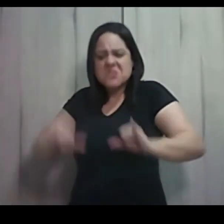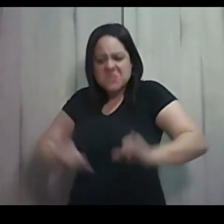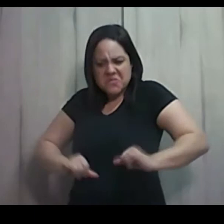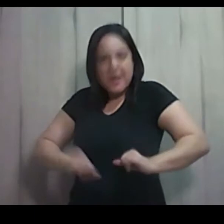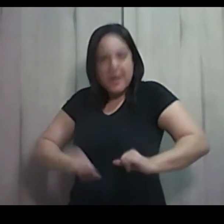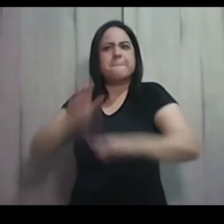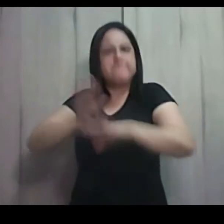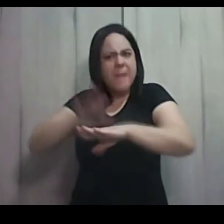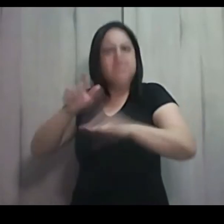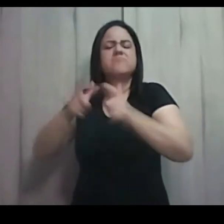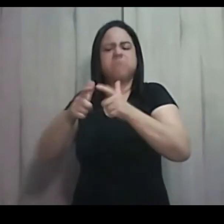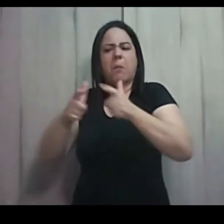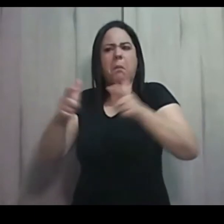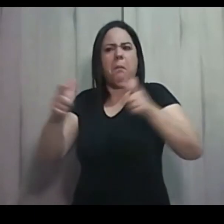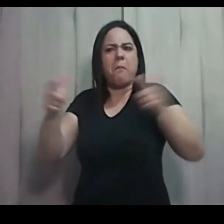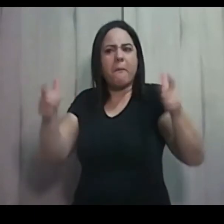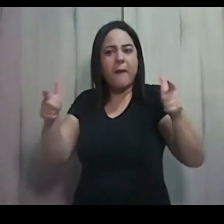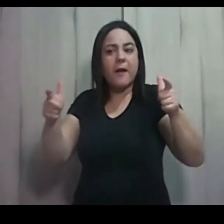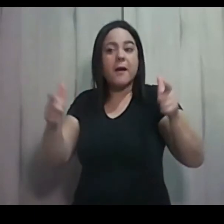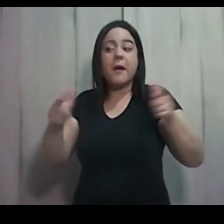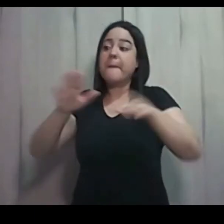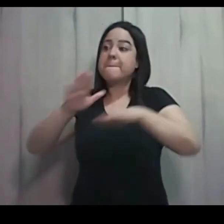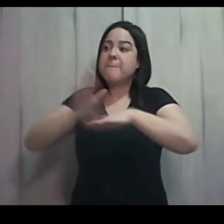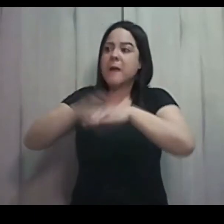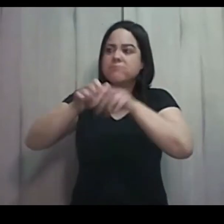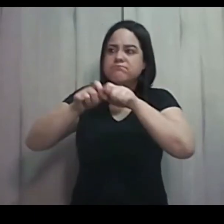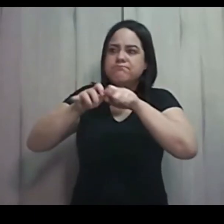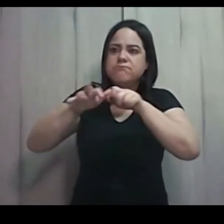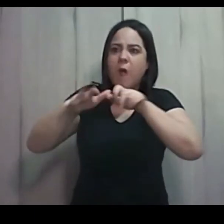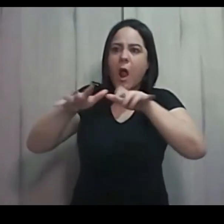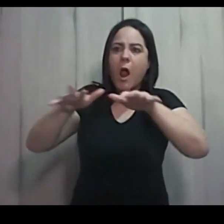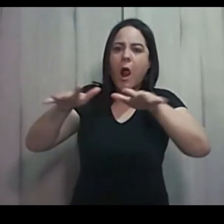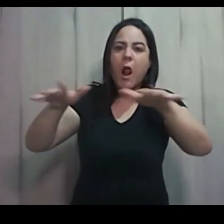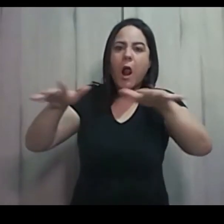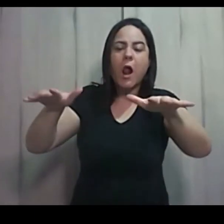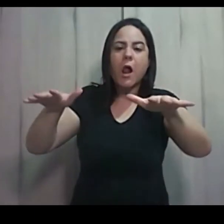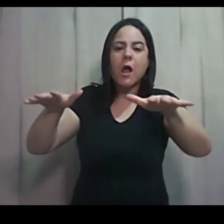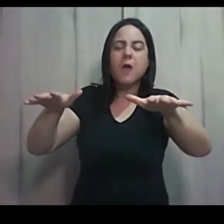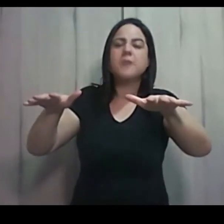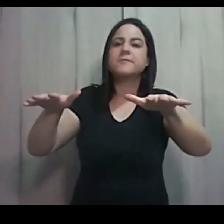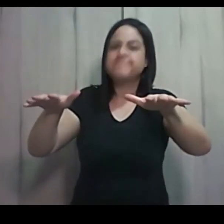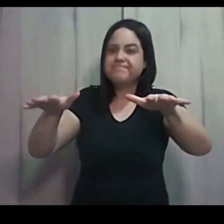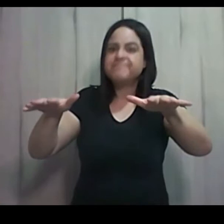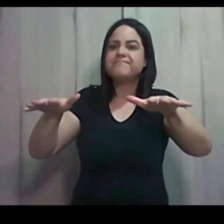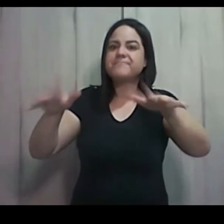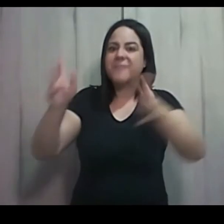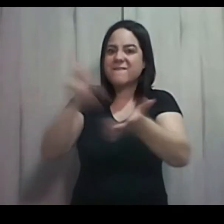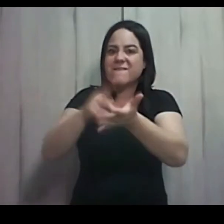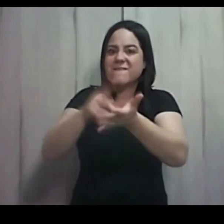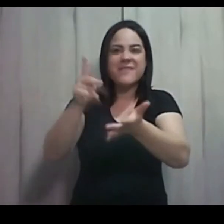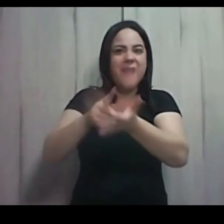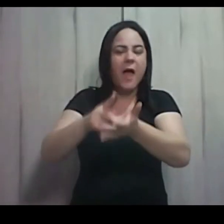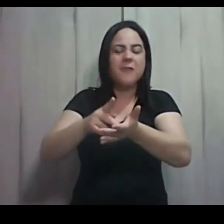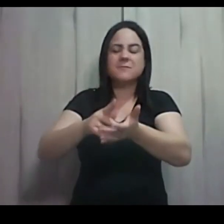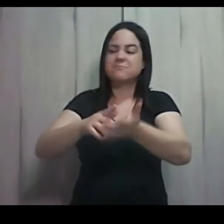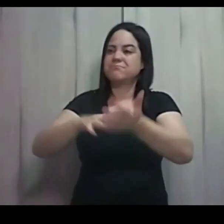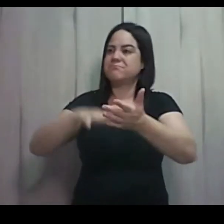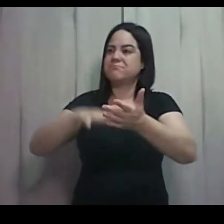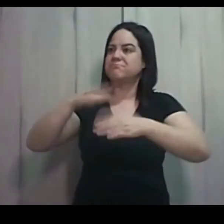e tanto mais se espalhavam de maneira que se inquietavam por causa dos filhos de Israel. Então, os egípcios